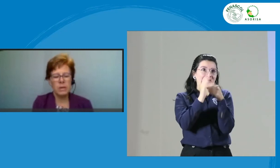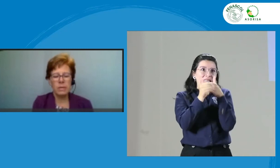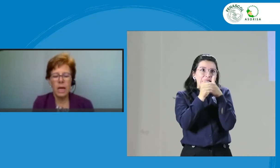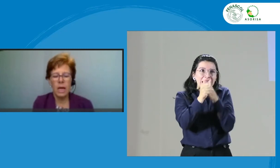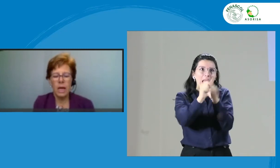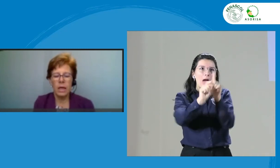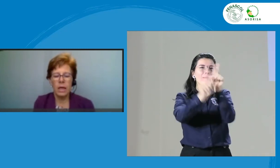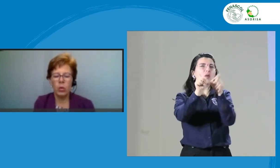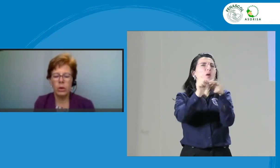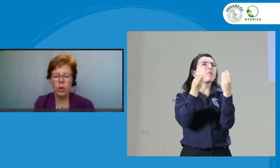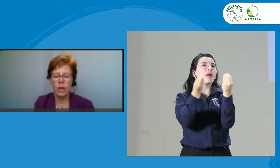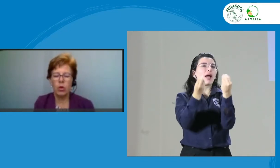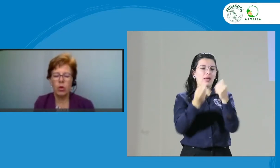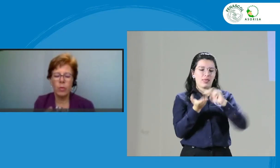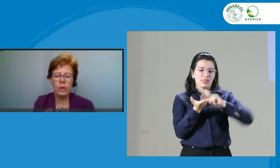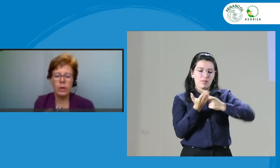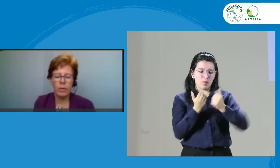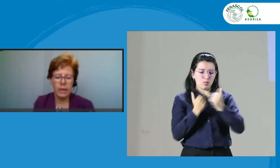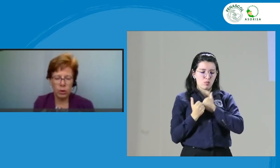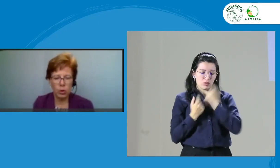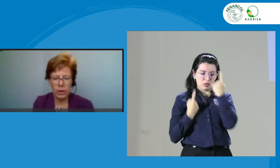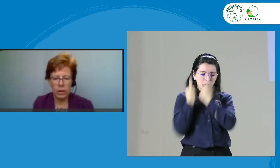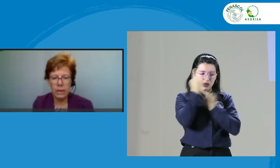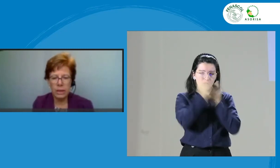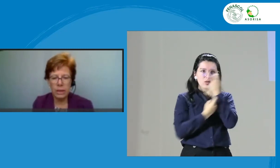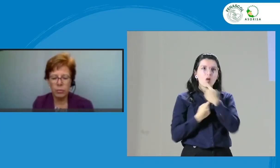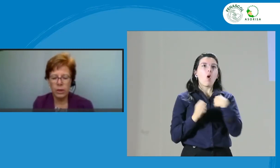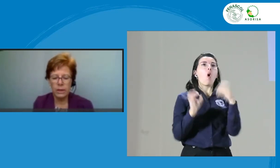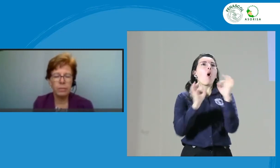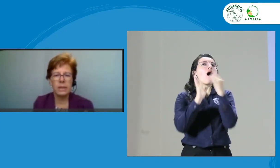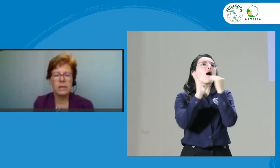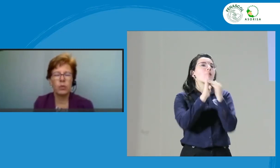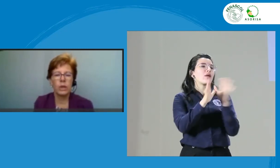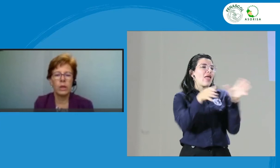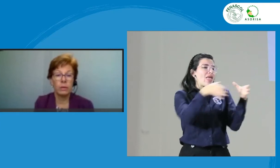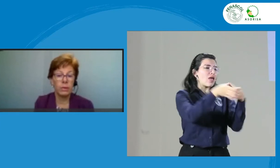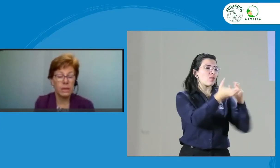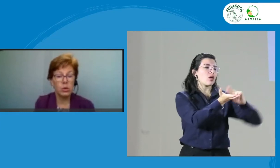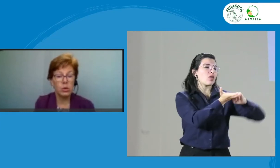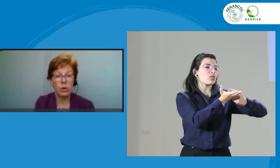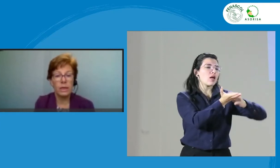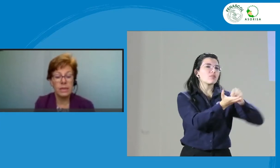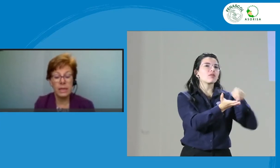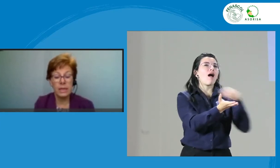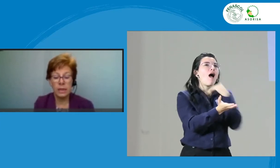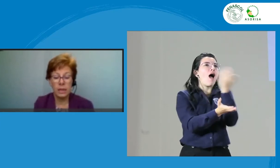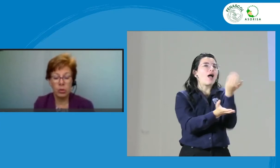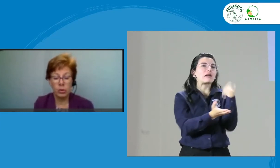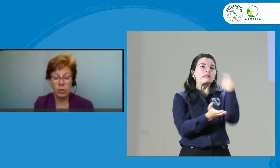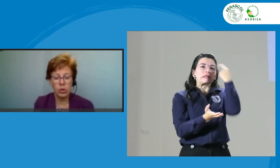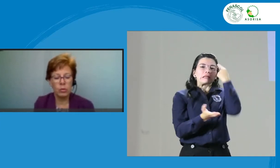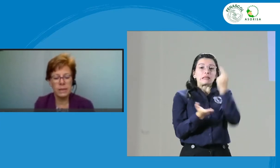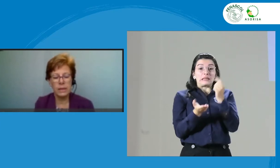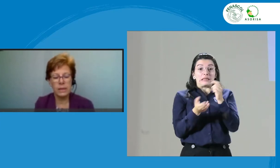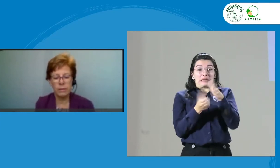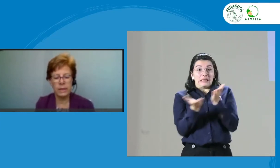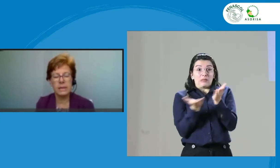misma en cuanto a cómo trabajé dentro del equipo de intérpretes y con la interpretación que exigía tener dos o más intérpretes.